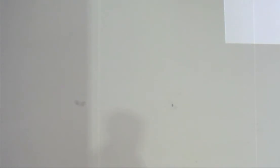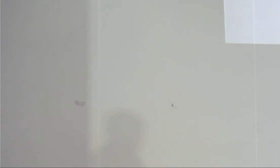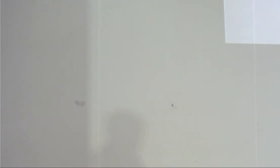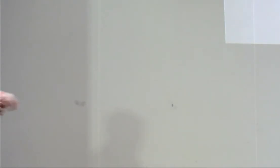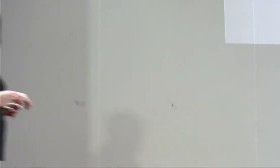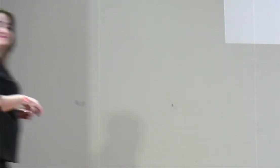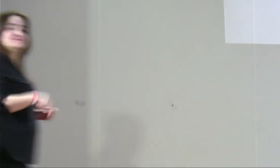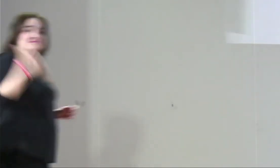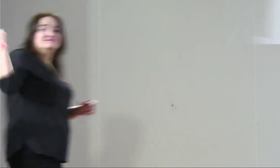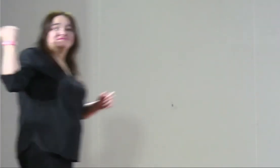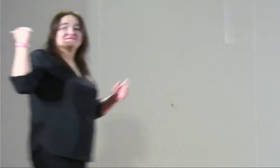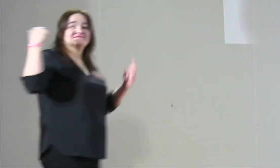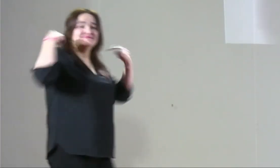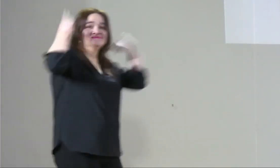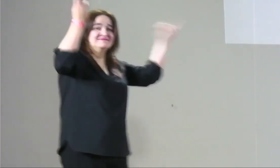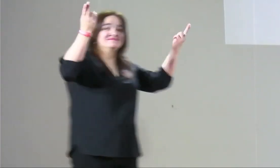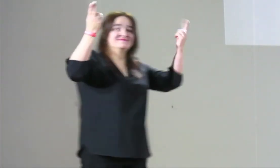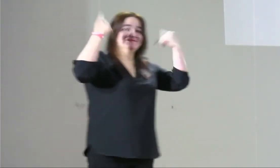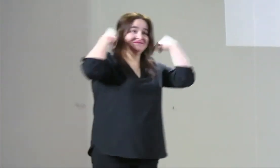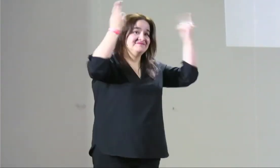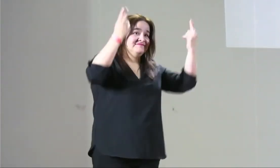Yo creo que hace falta un poco más de empoderación.